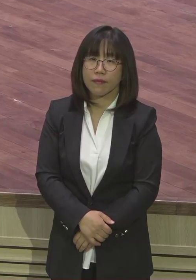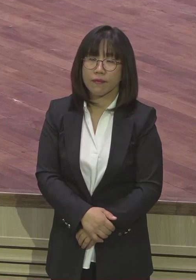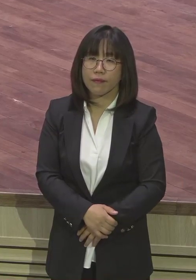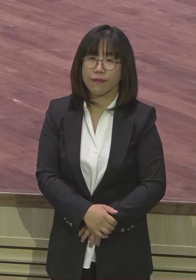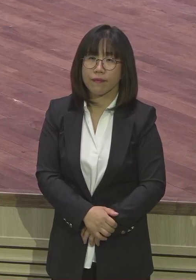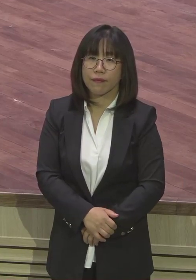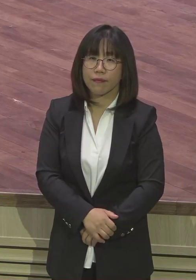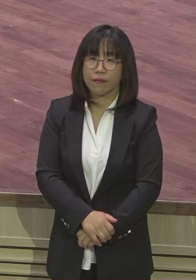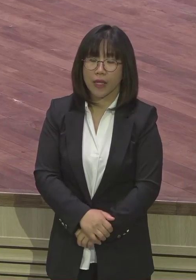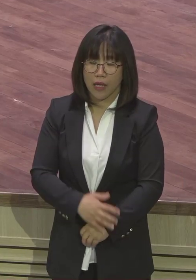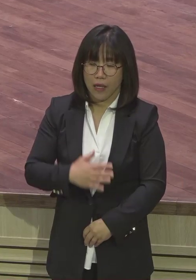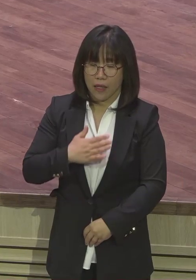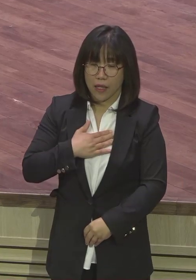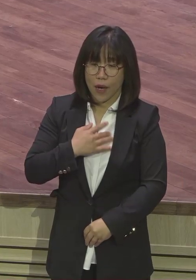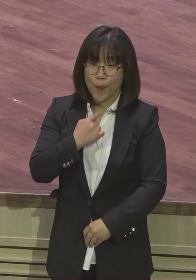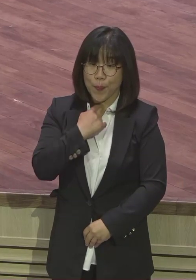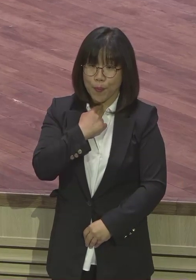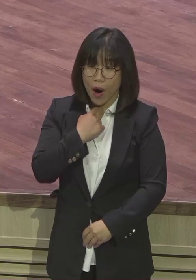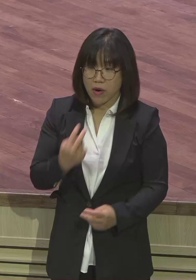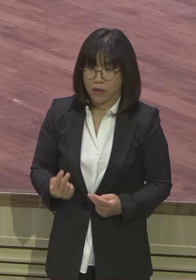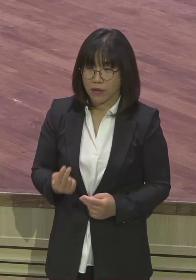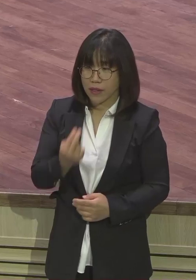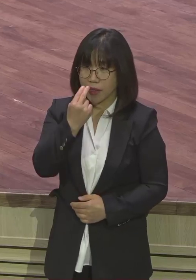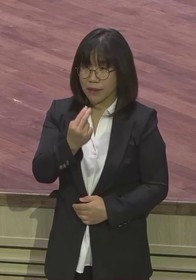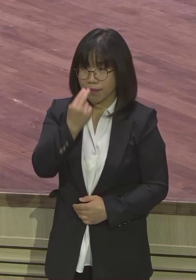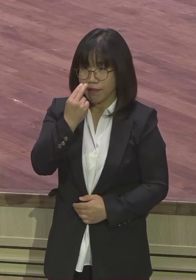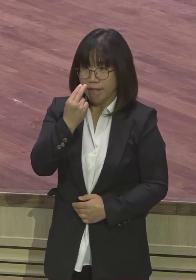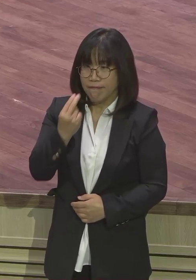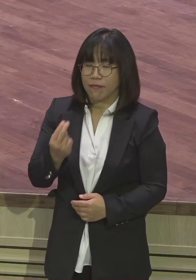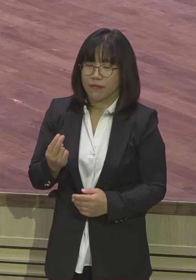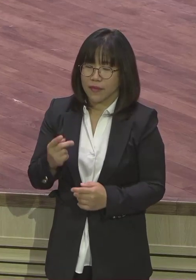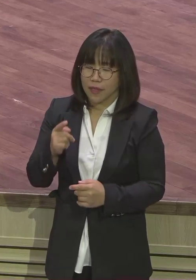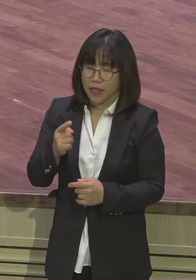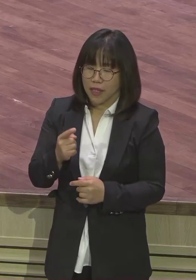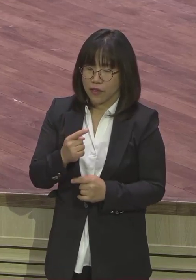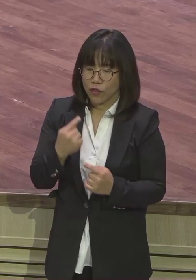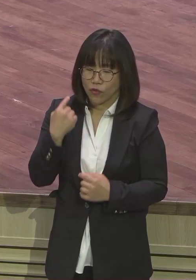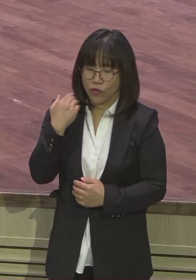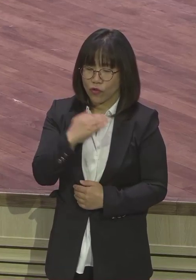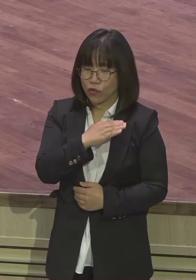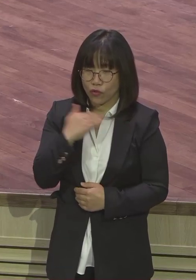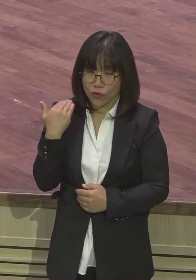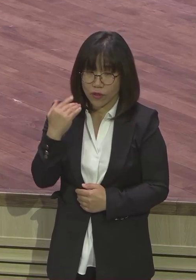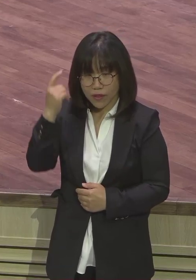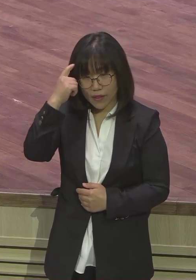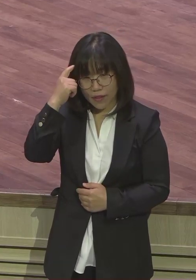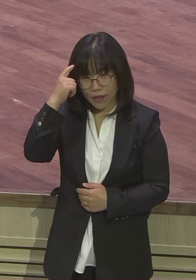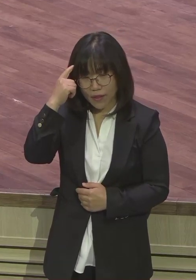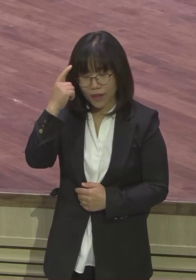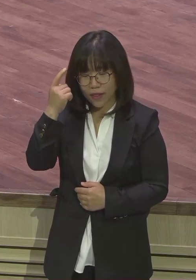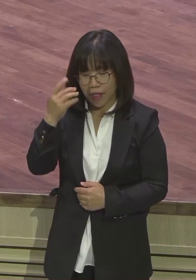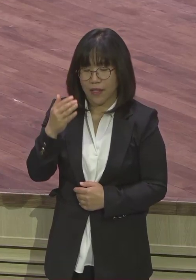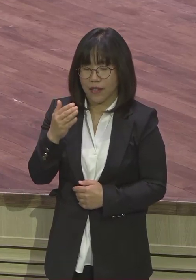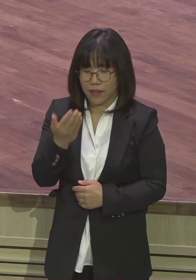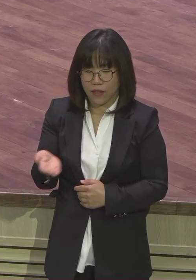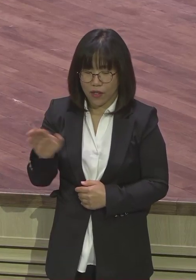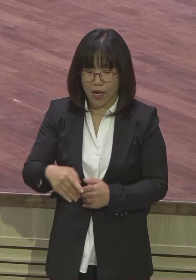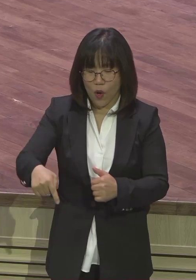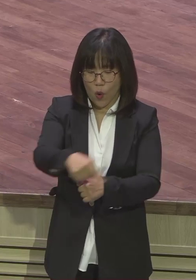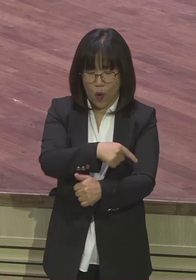목숨을 목숨이 걸려있는 환경을 띄워넣어버립니다 보는 눈이 달라져버렸어요 과거에는 어떻게